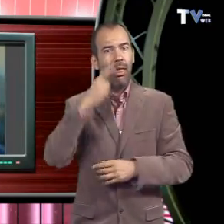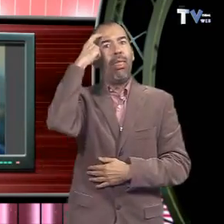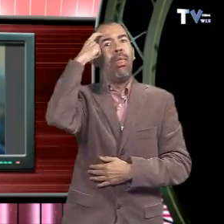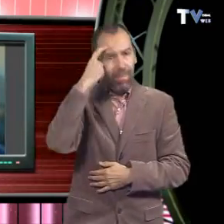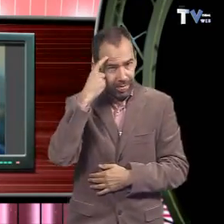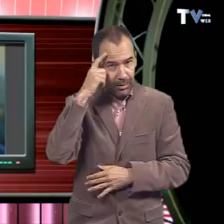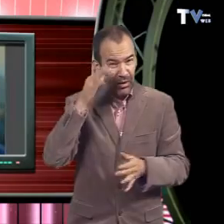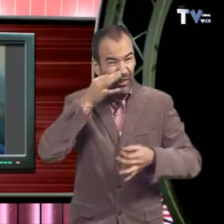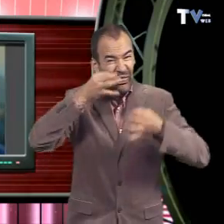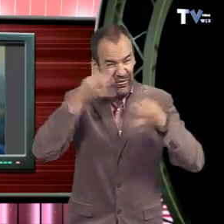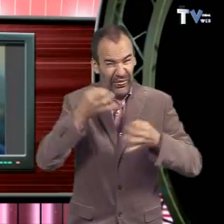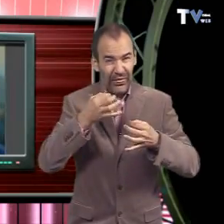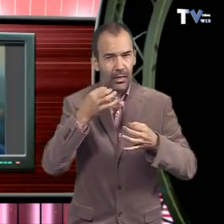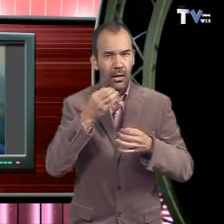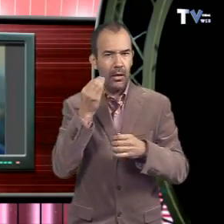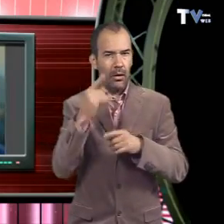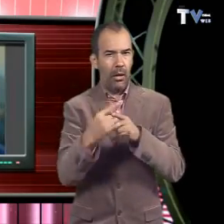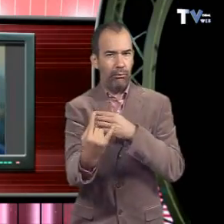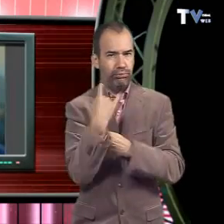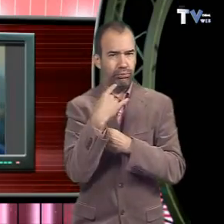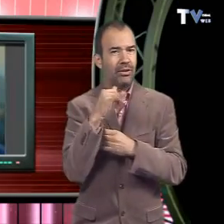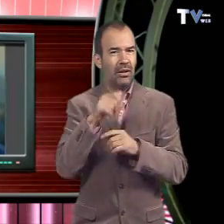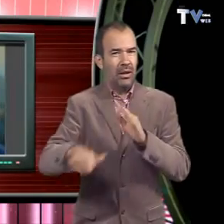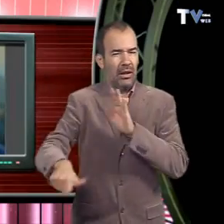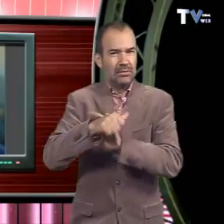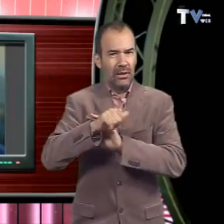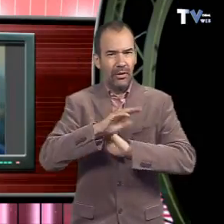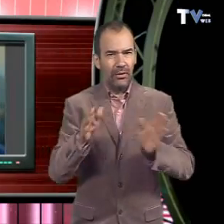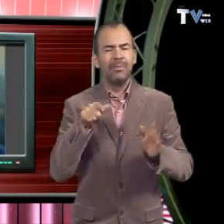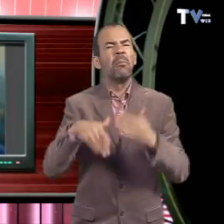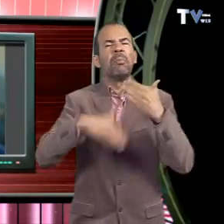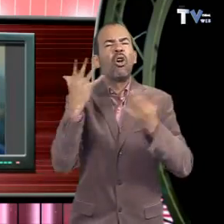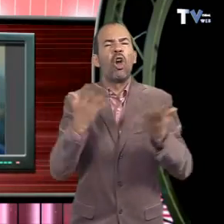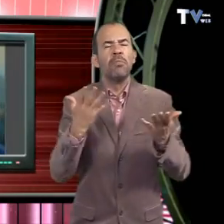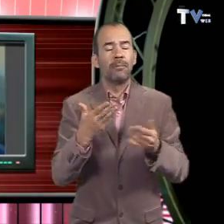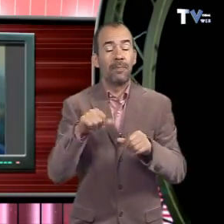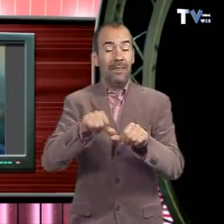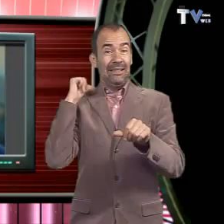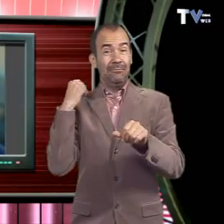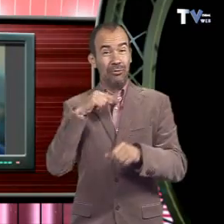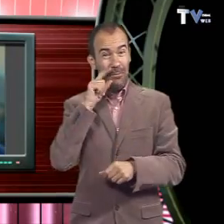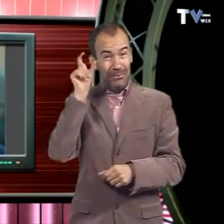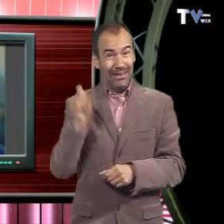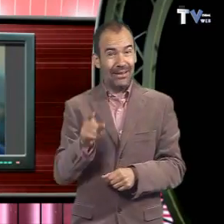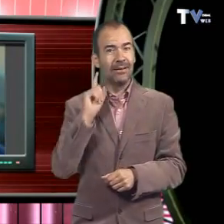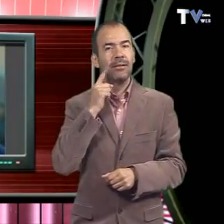loteria. Canet Neumann, de 50 anys i sort de naixement, acostuma a usar